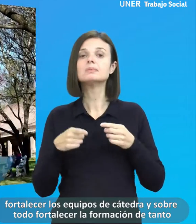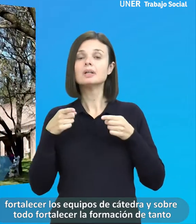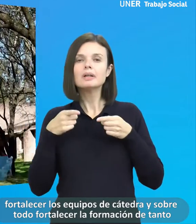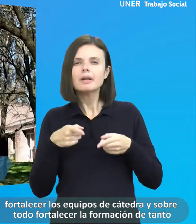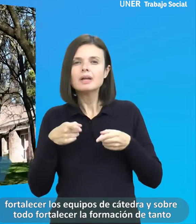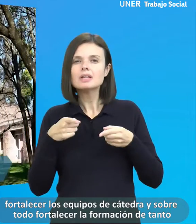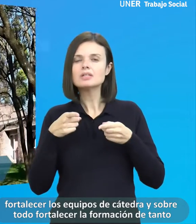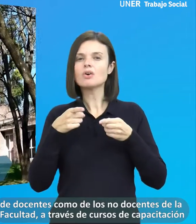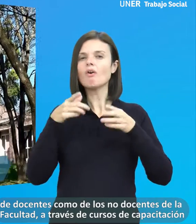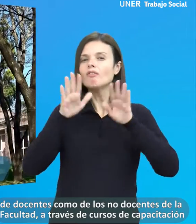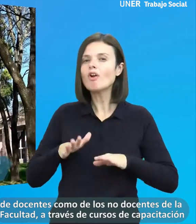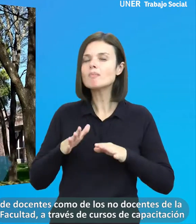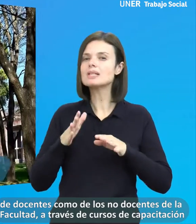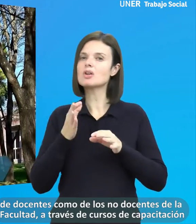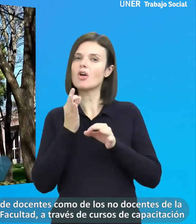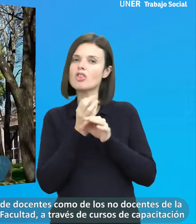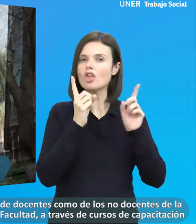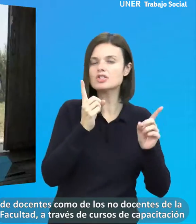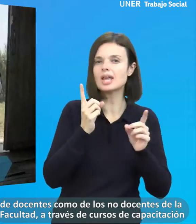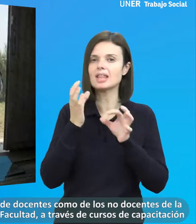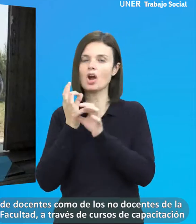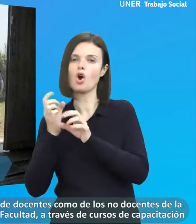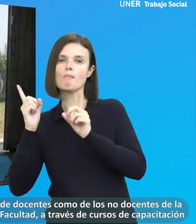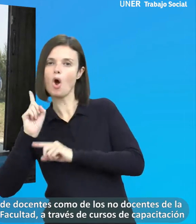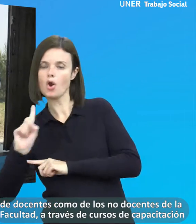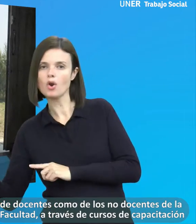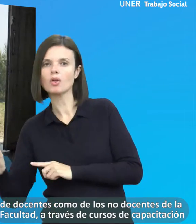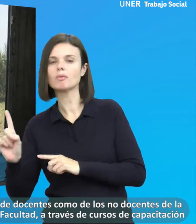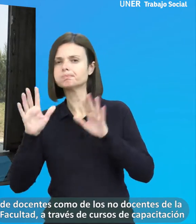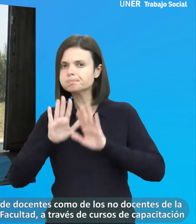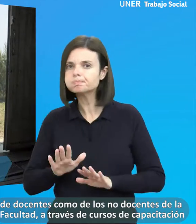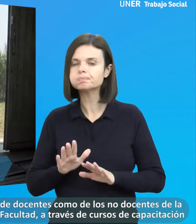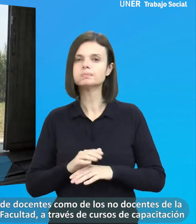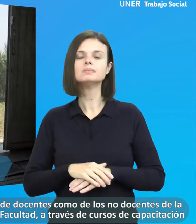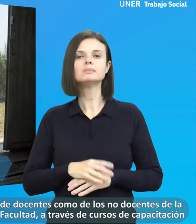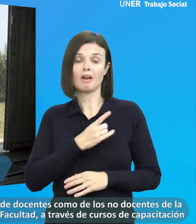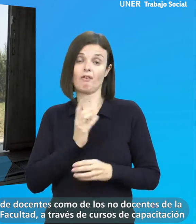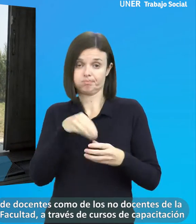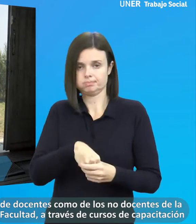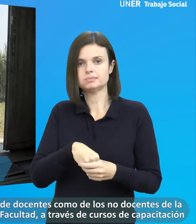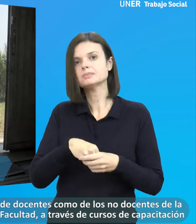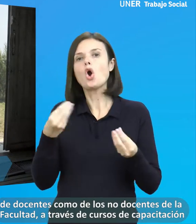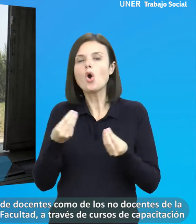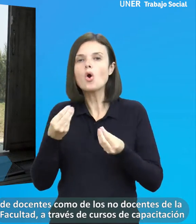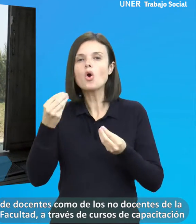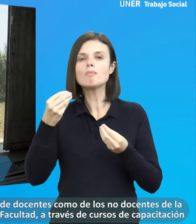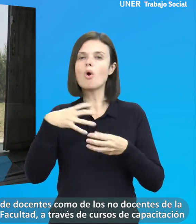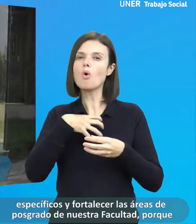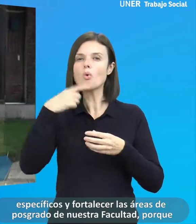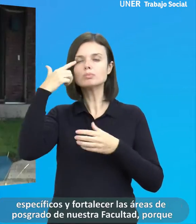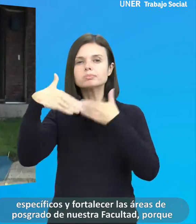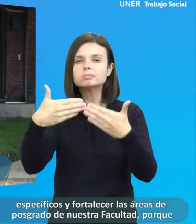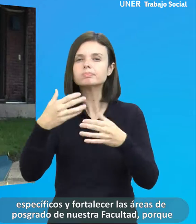fortalecer la formación de los tanto docentes como los no docentes de la facultad a través de cursos de capacitación